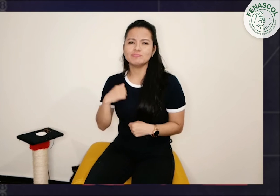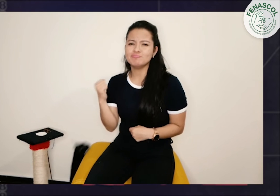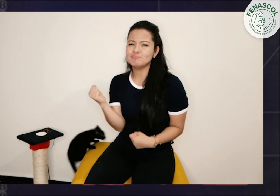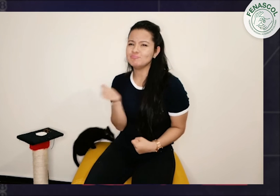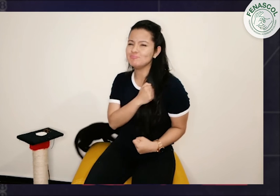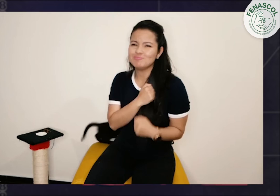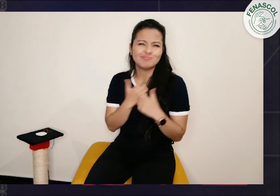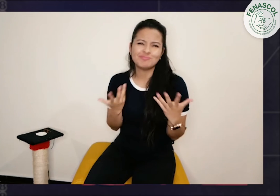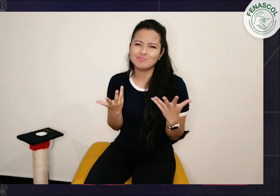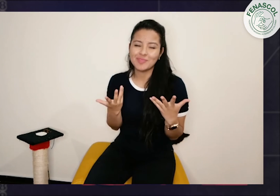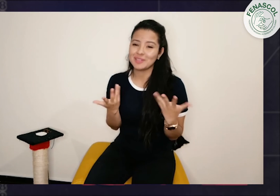Yo amo los gatos